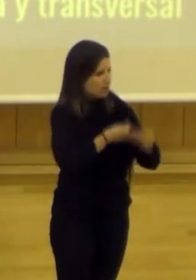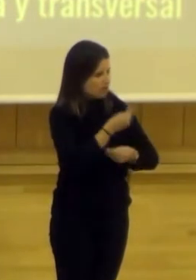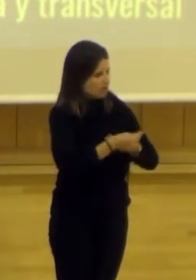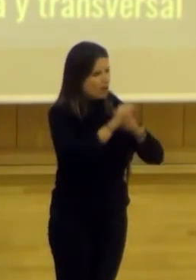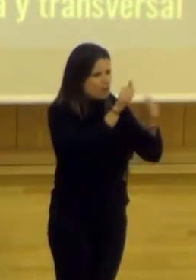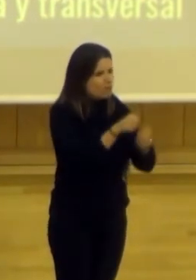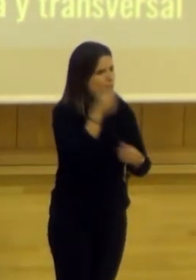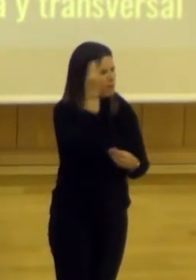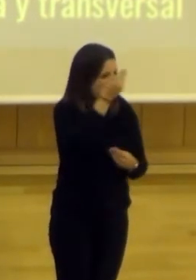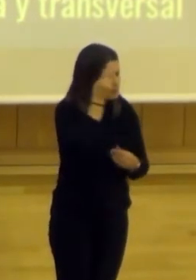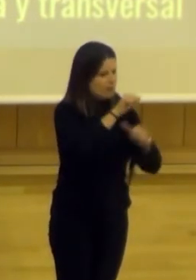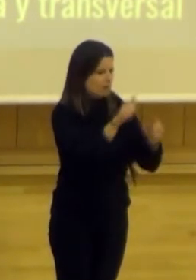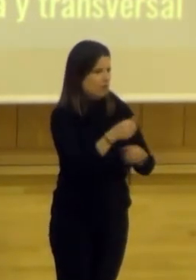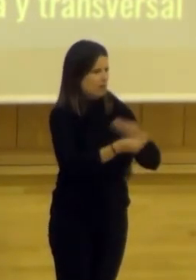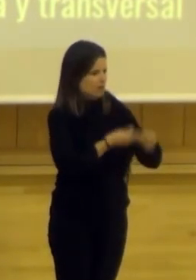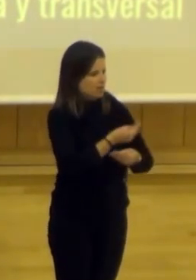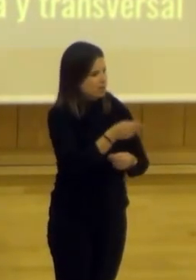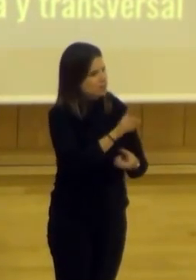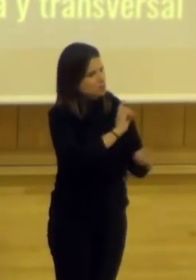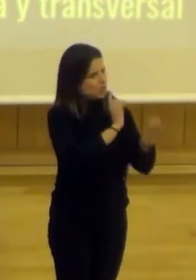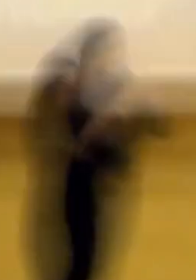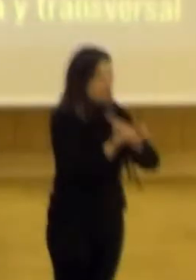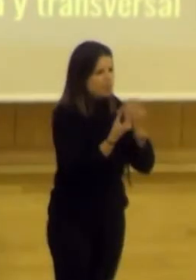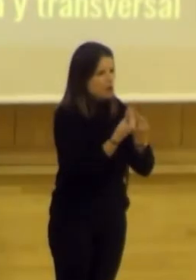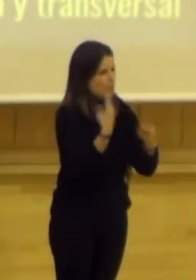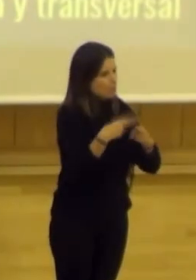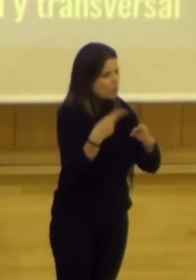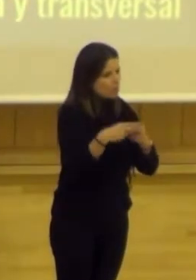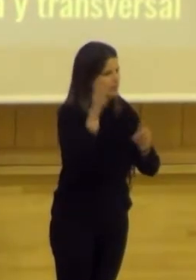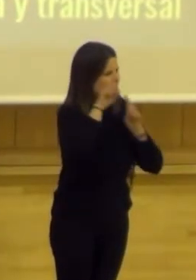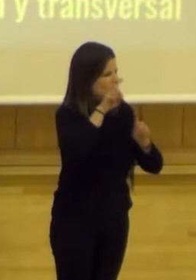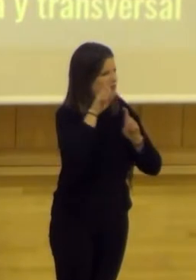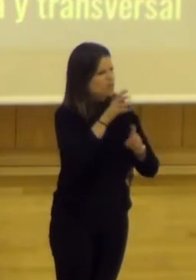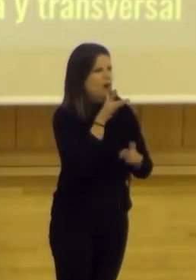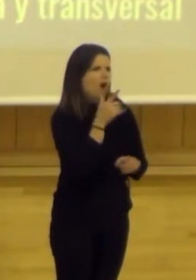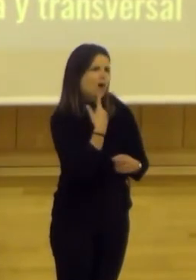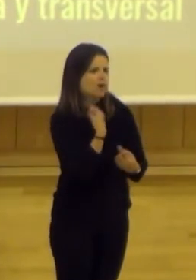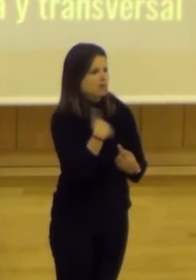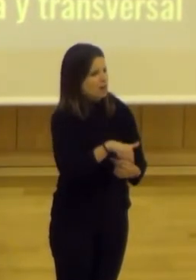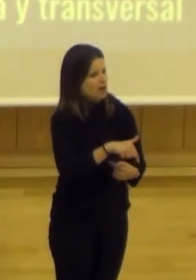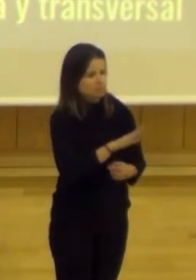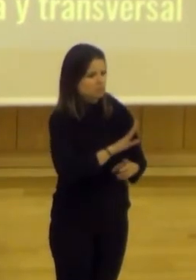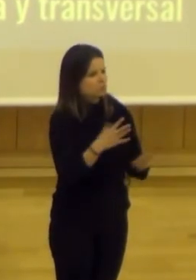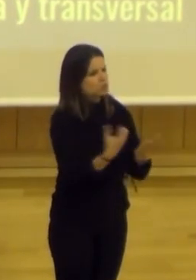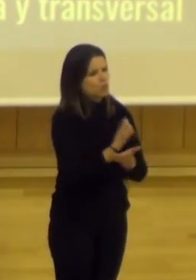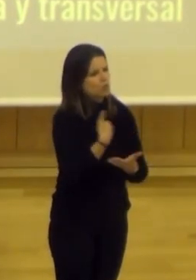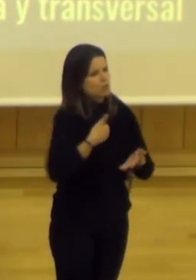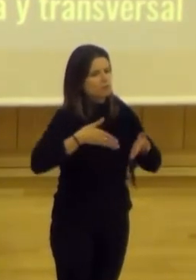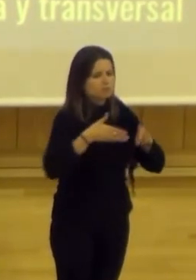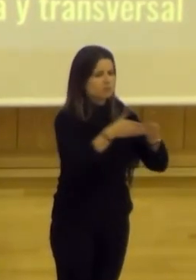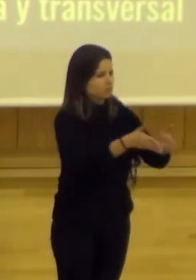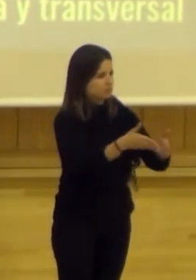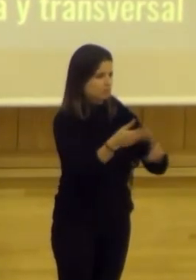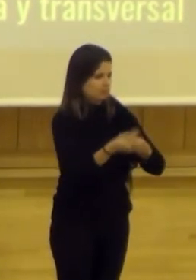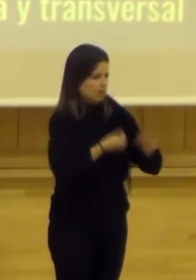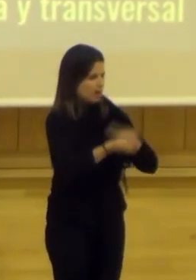formas de pensar y formas de hacer. Y esto no se cambia con políticas educativas que nos digan, ahora ha llegado el nuevo tiempo y todos vamos a tomar un curso de cómo se